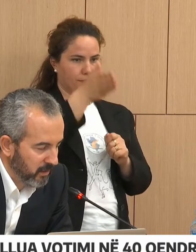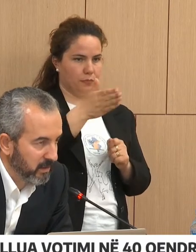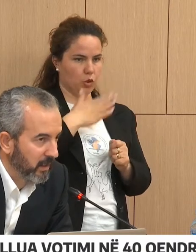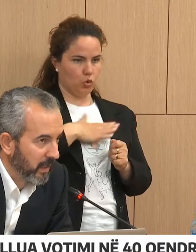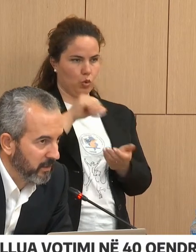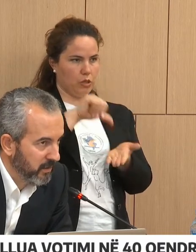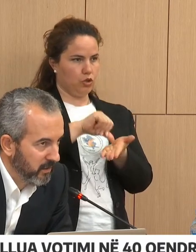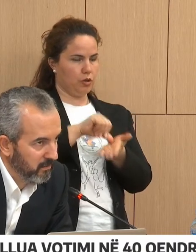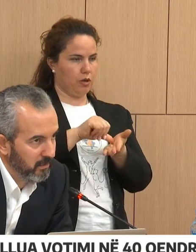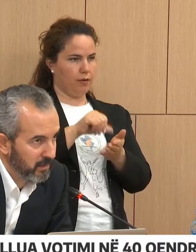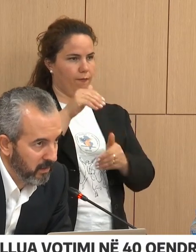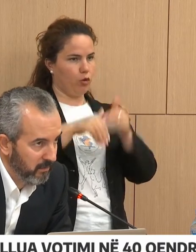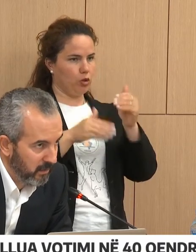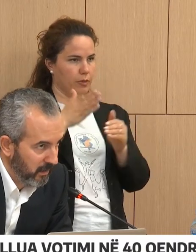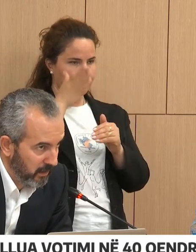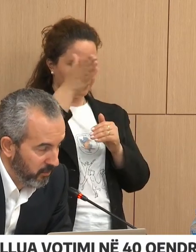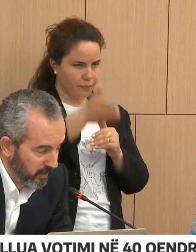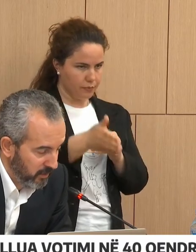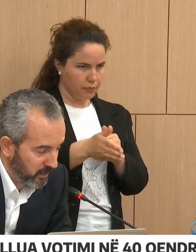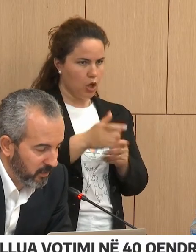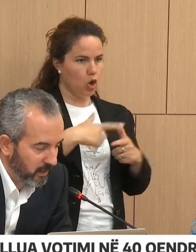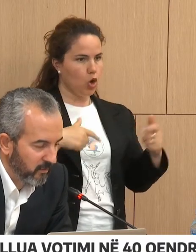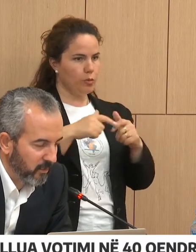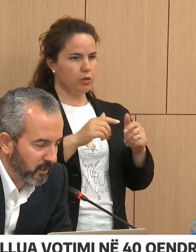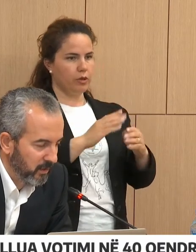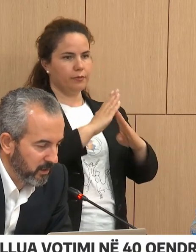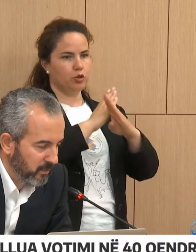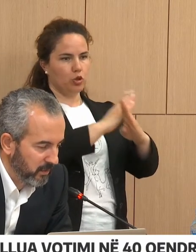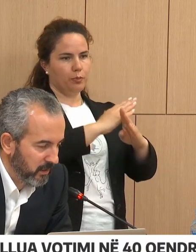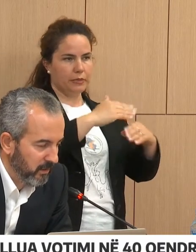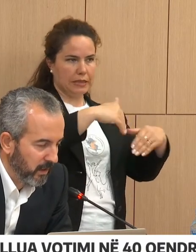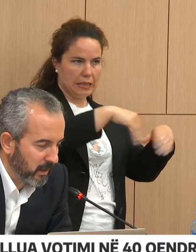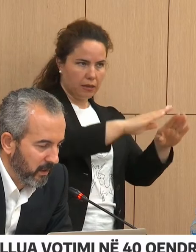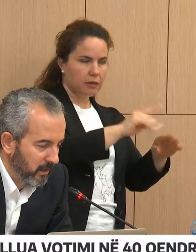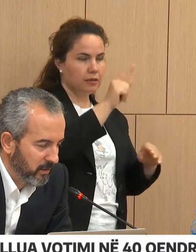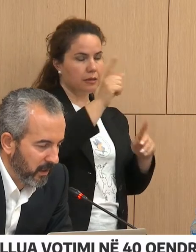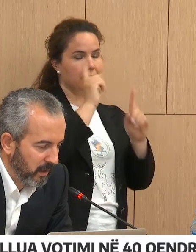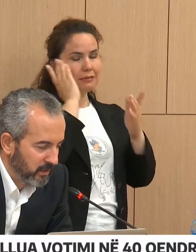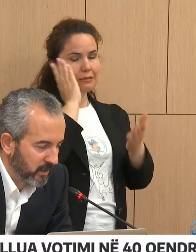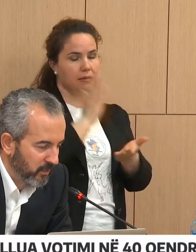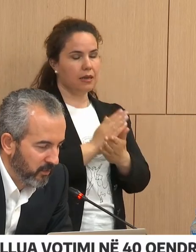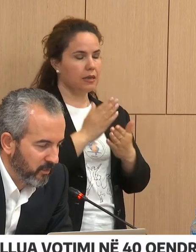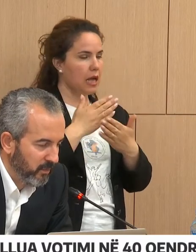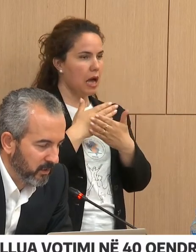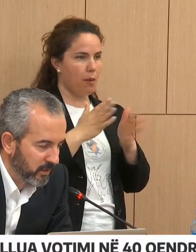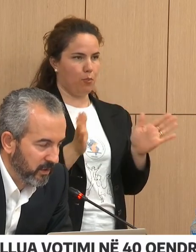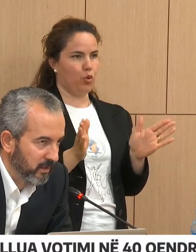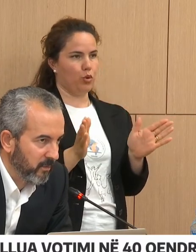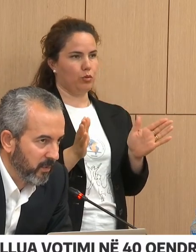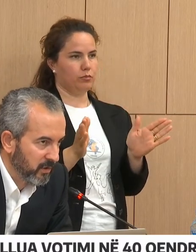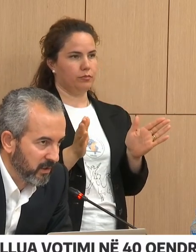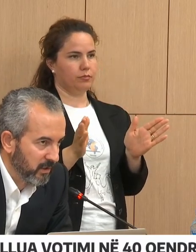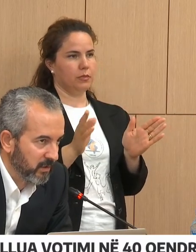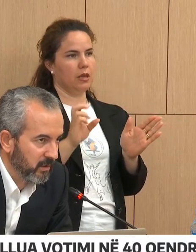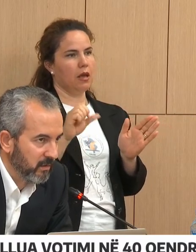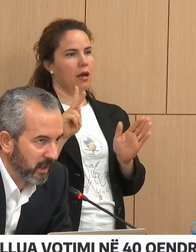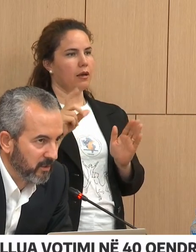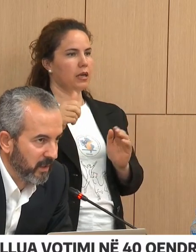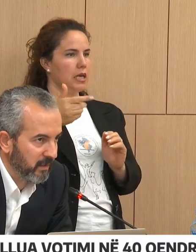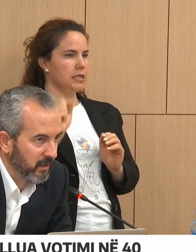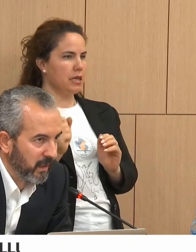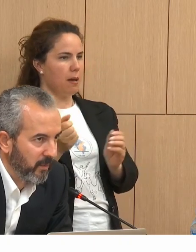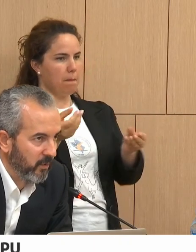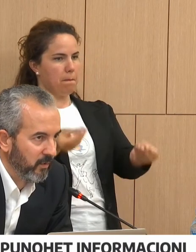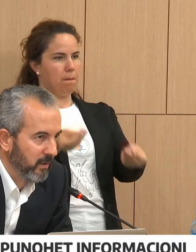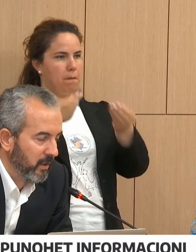të cilët nëse ka një gjët të cilën edhe ju jemi sigur të e konfirmoni 100%, është angajshimi unë për të qenë plotësisht